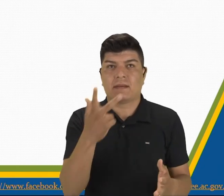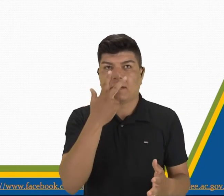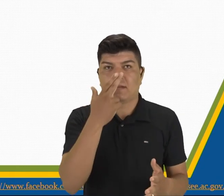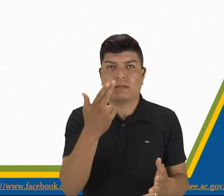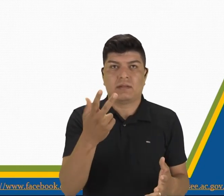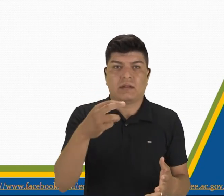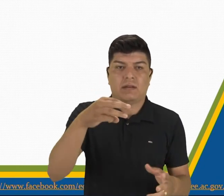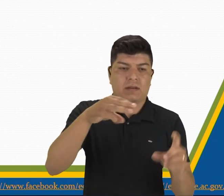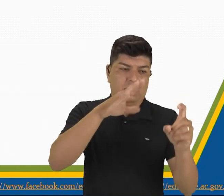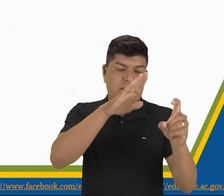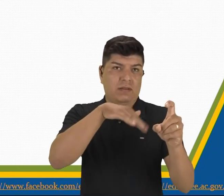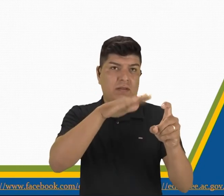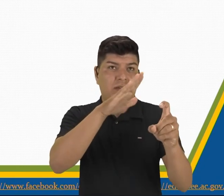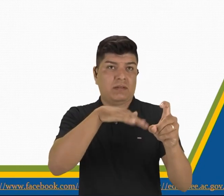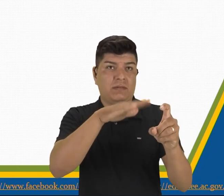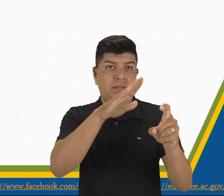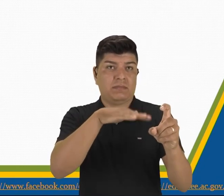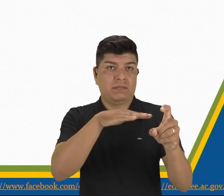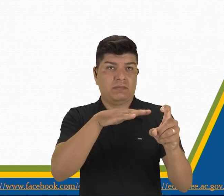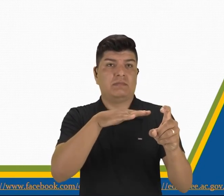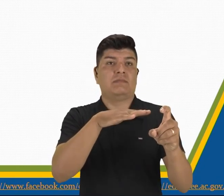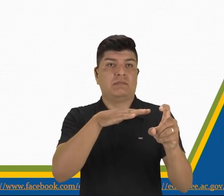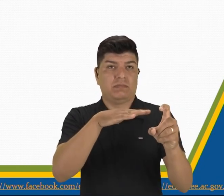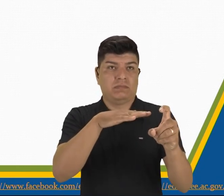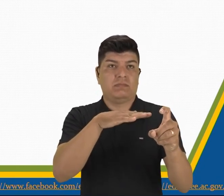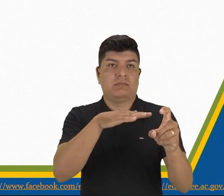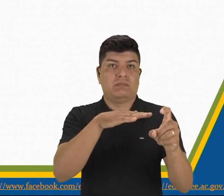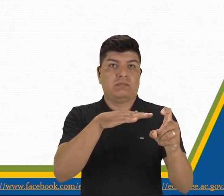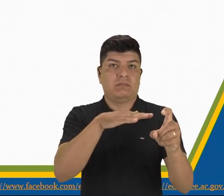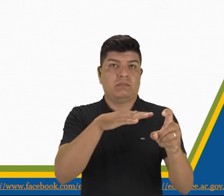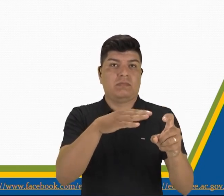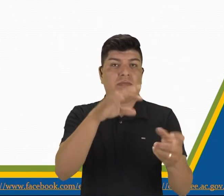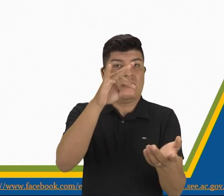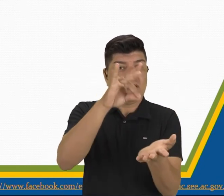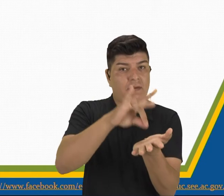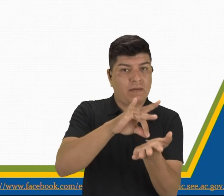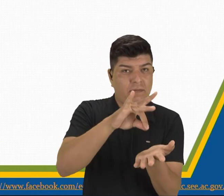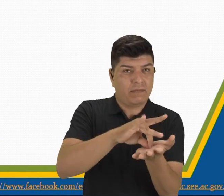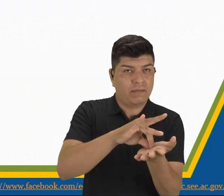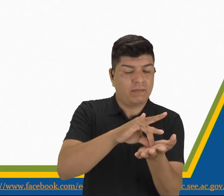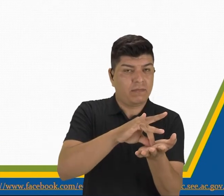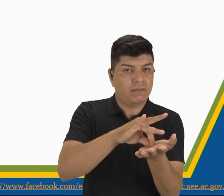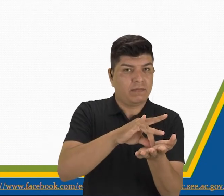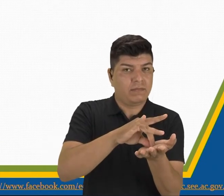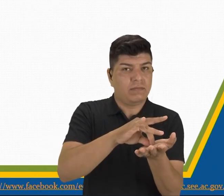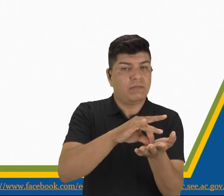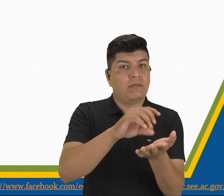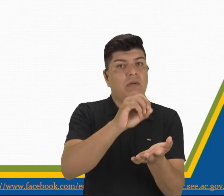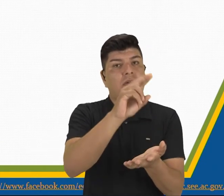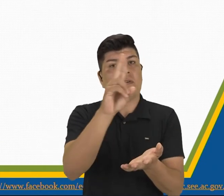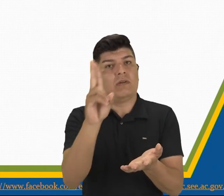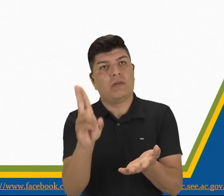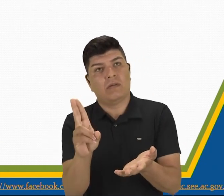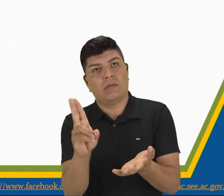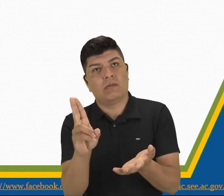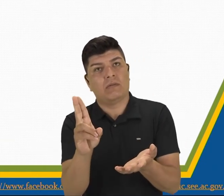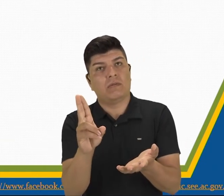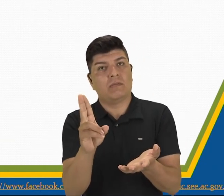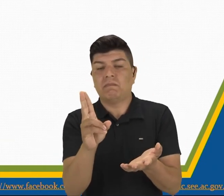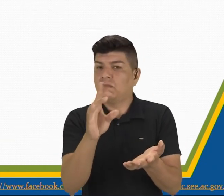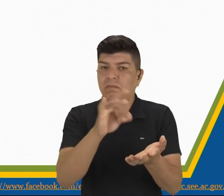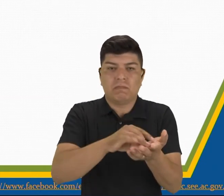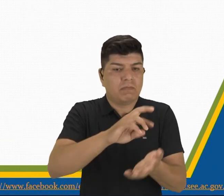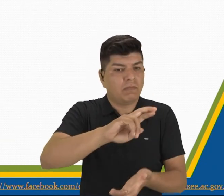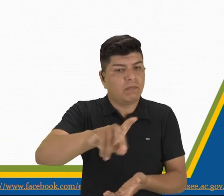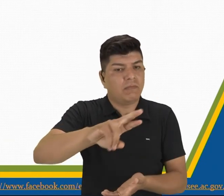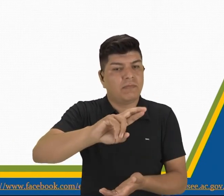el mito, o sea, entre la verdad o lo que no es real,